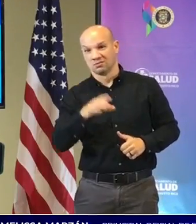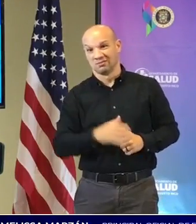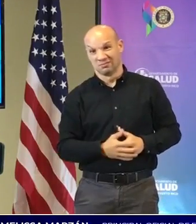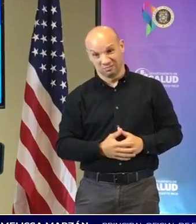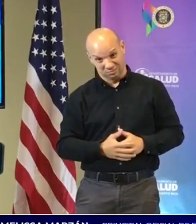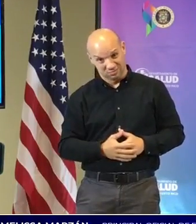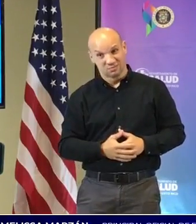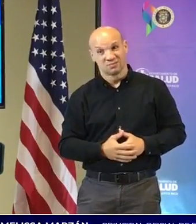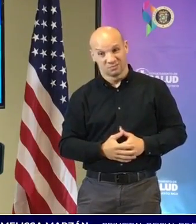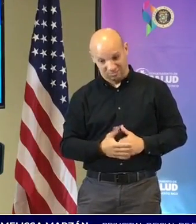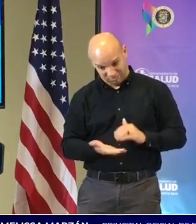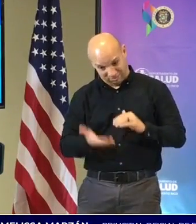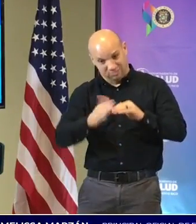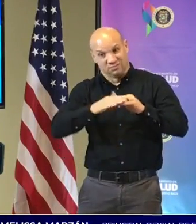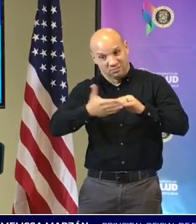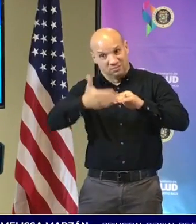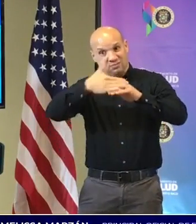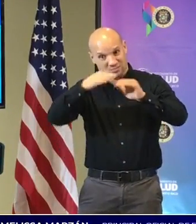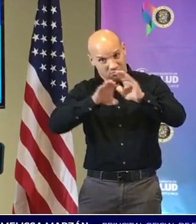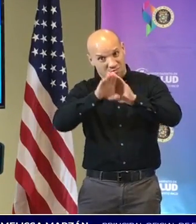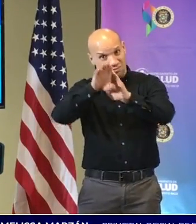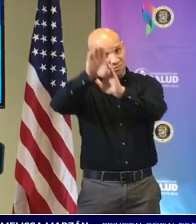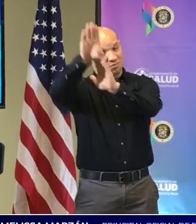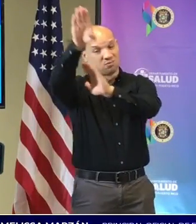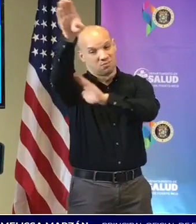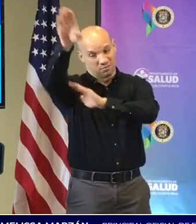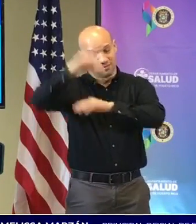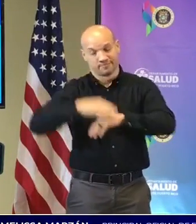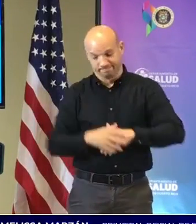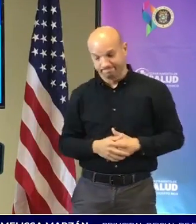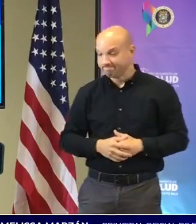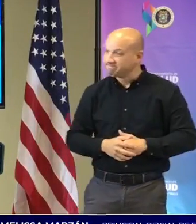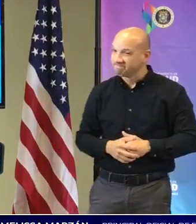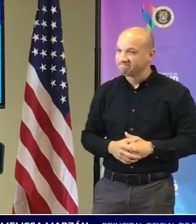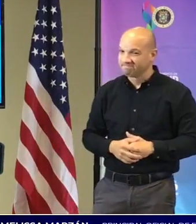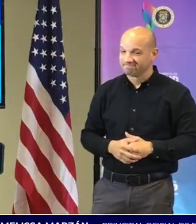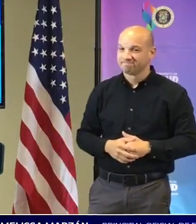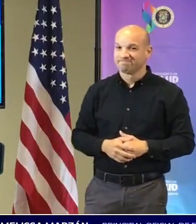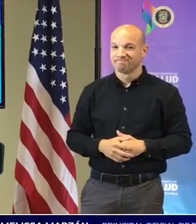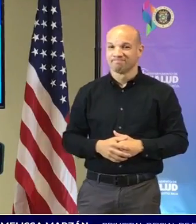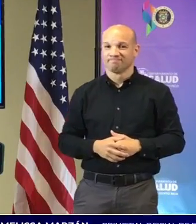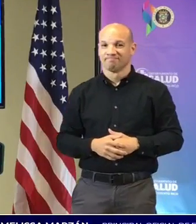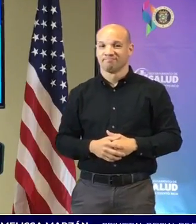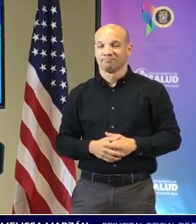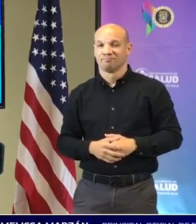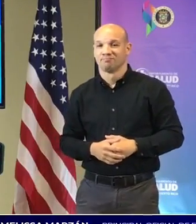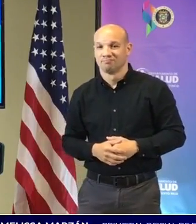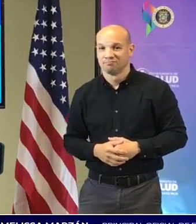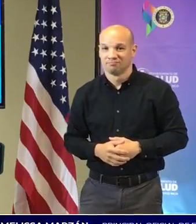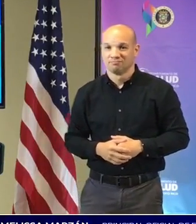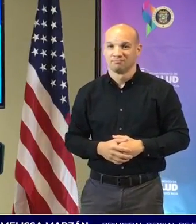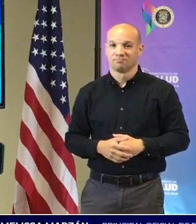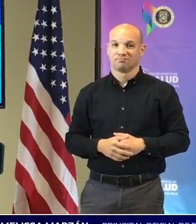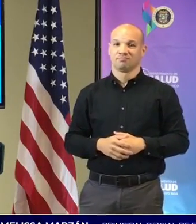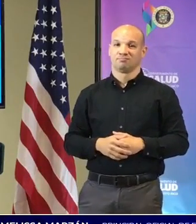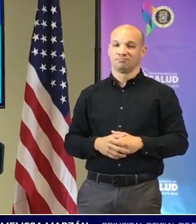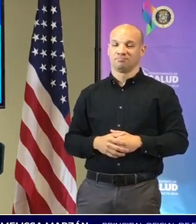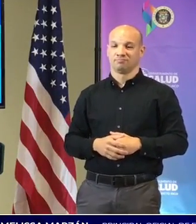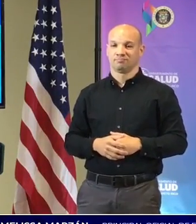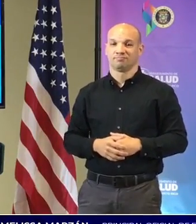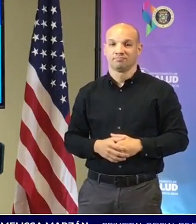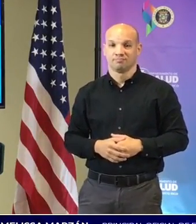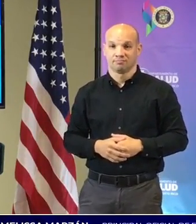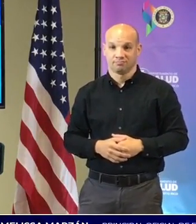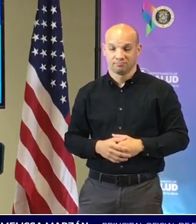estamos ante un aumento importante y significativo de casos en términos de las